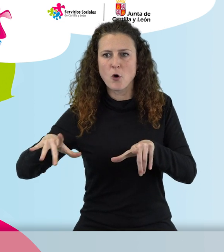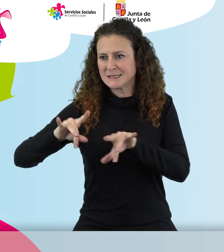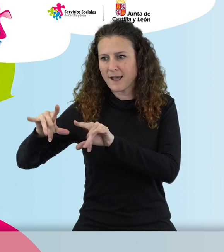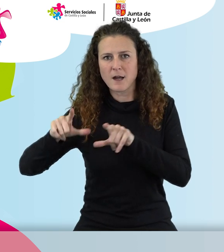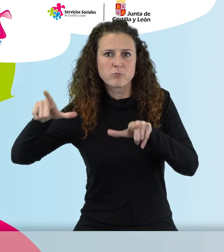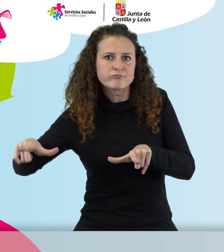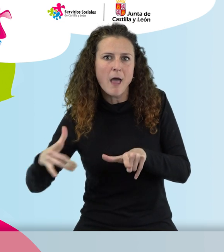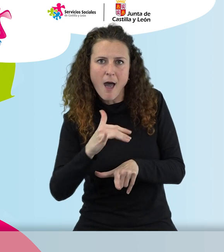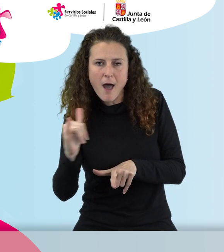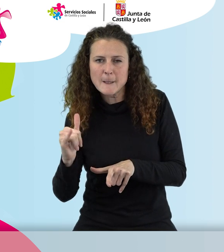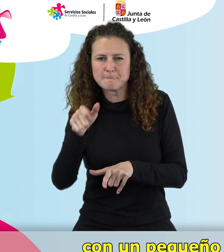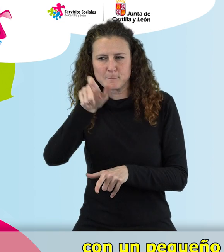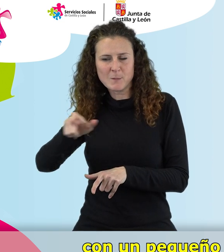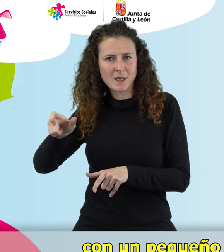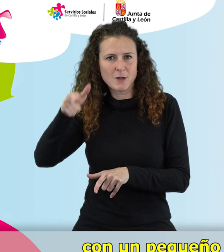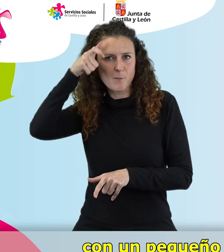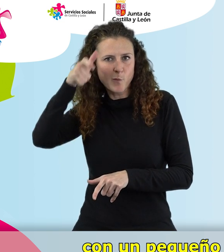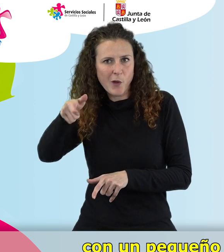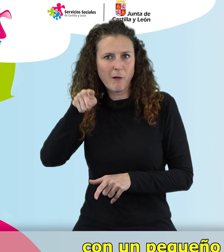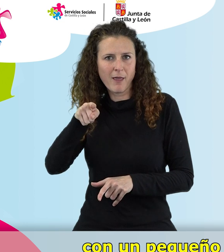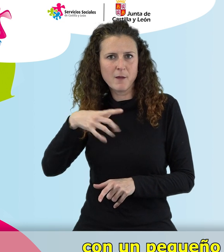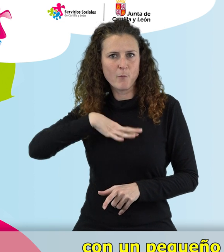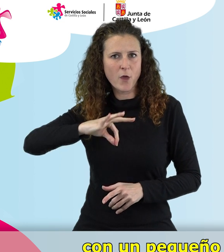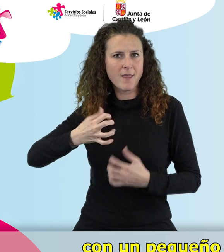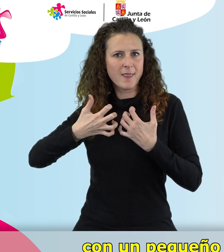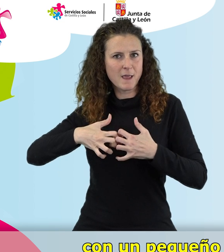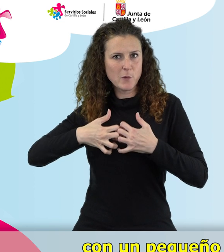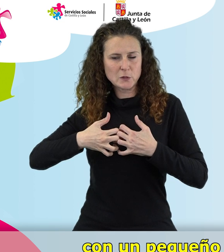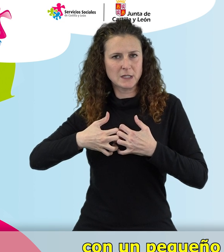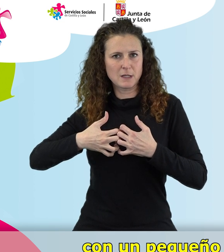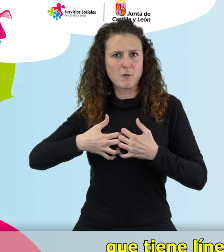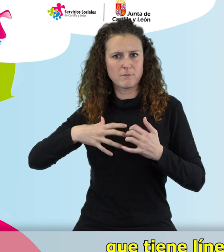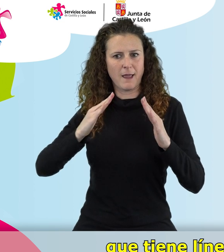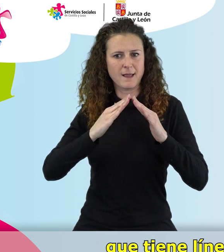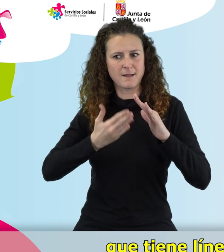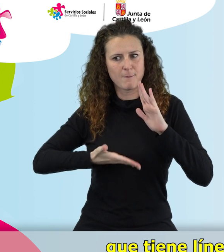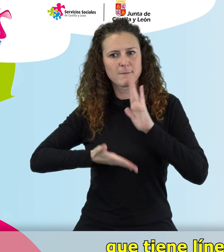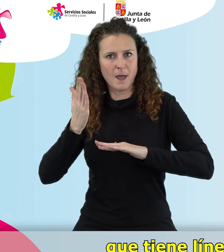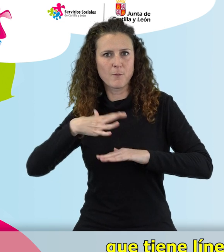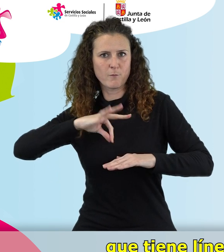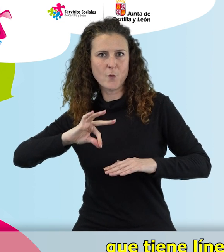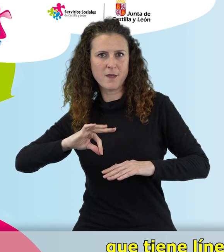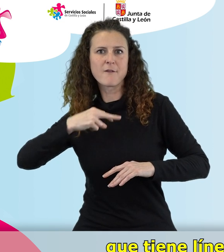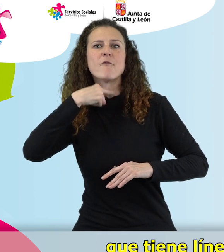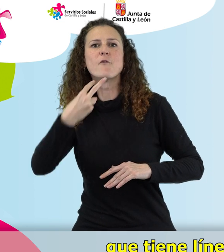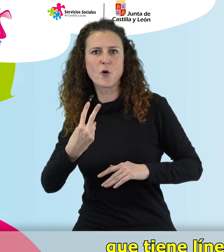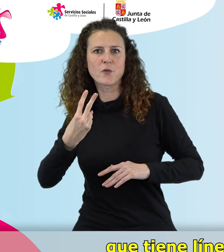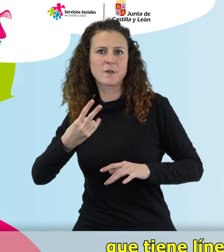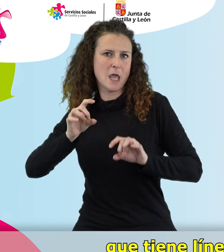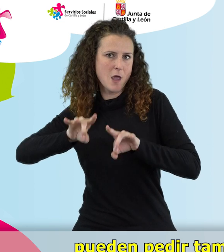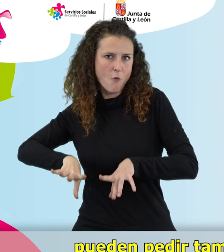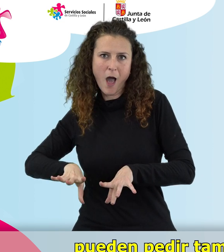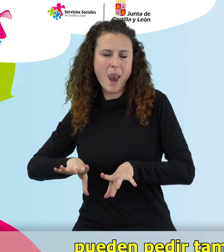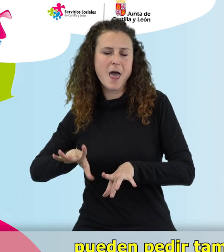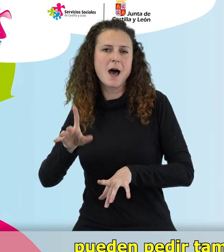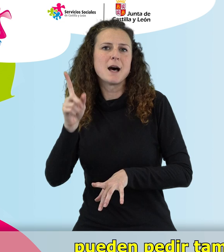sea. Estas personas, con un pequeño dispositivo que pueden llevar fuera de casa, que tiene línea de voz como si fuera un teléfono,